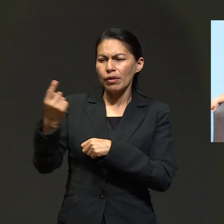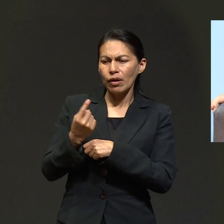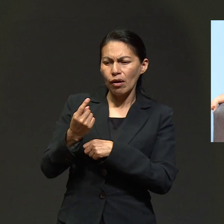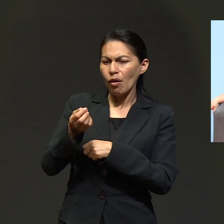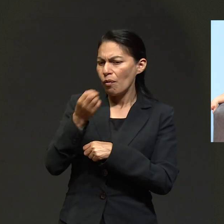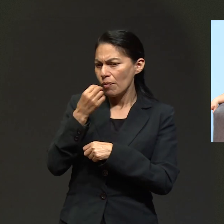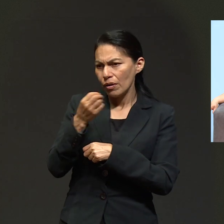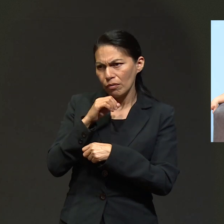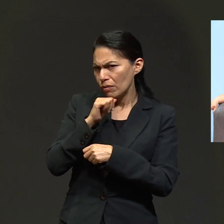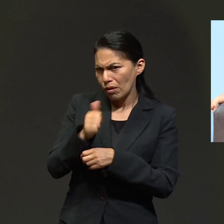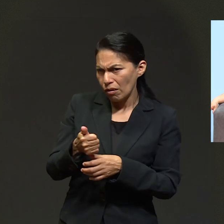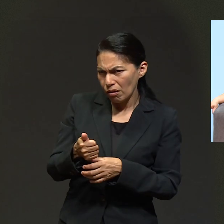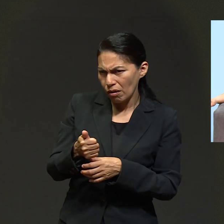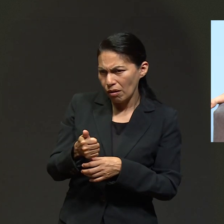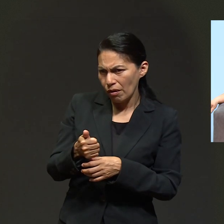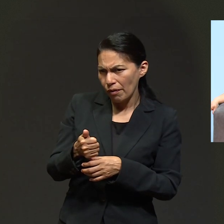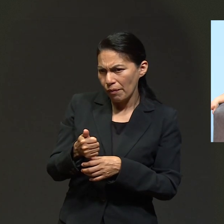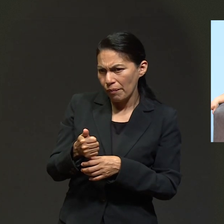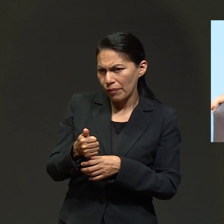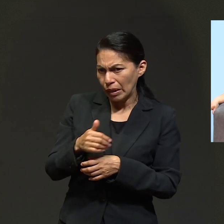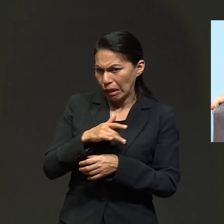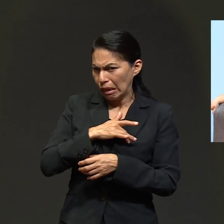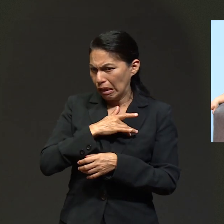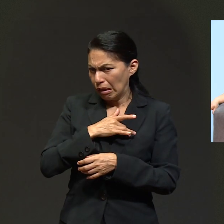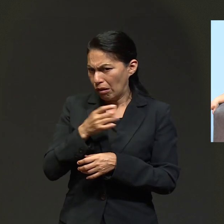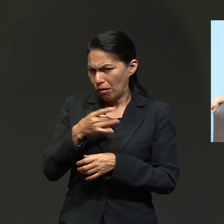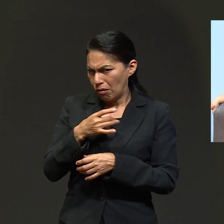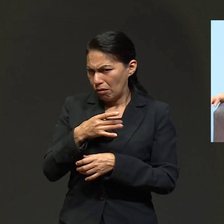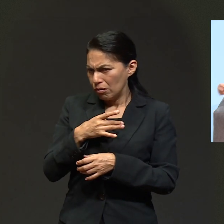Viene el médico y me pregunta, dice, usted no está comiendo.